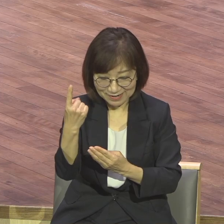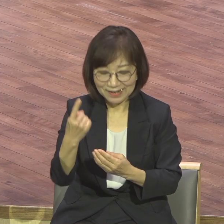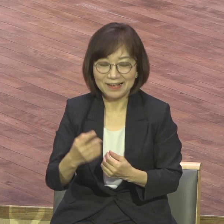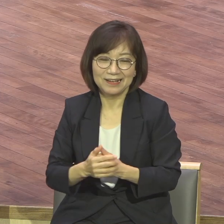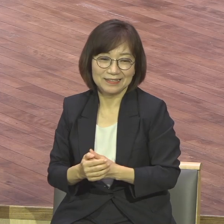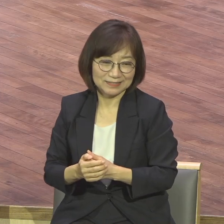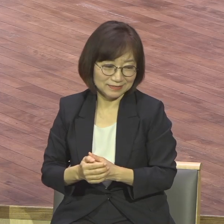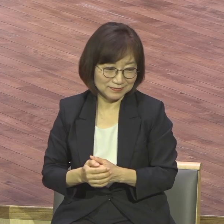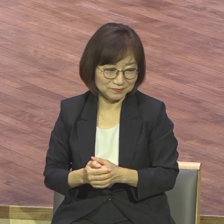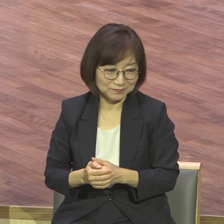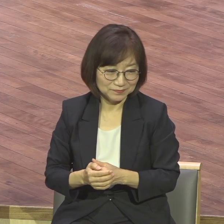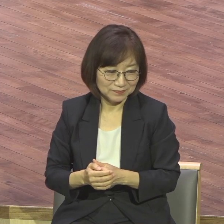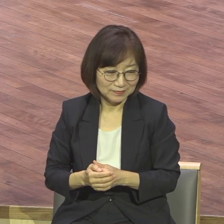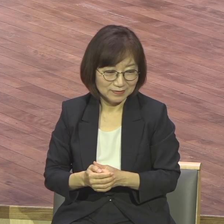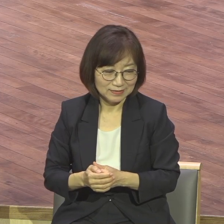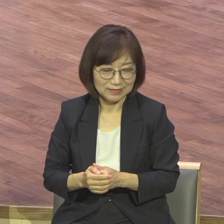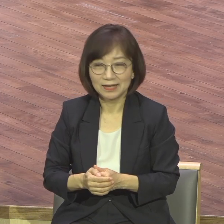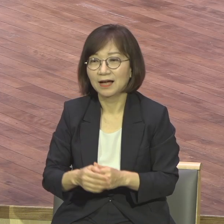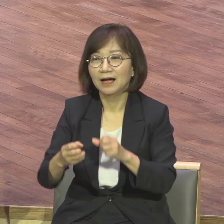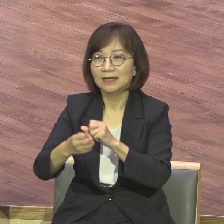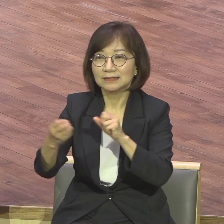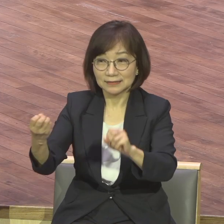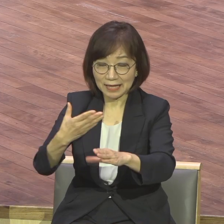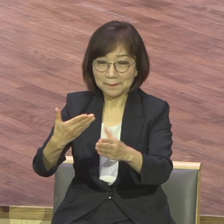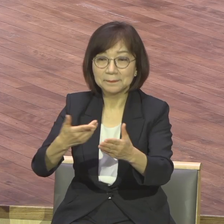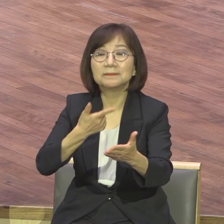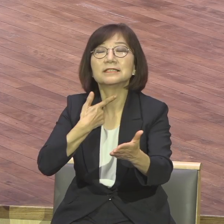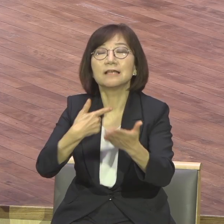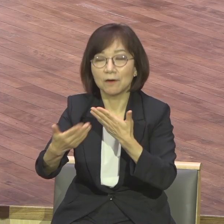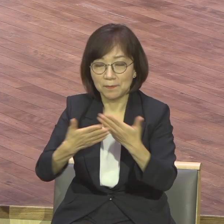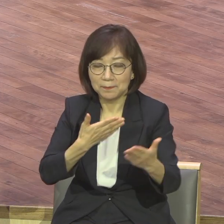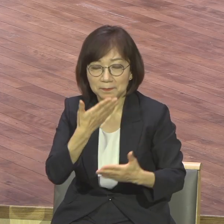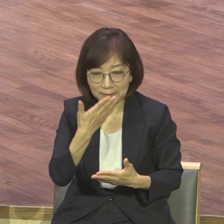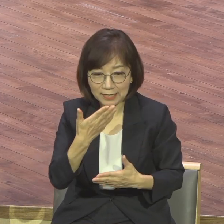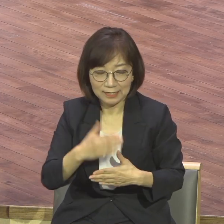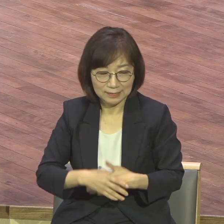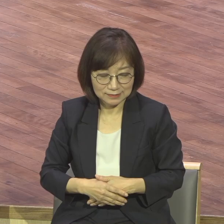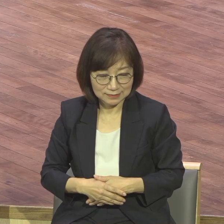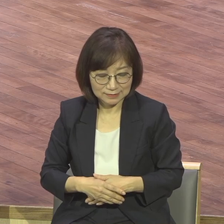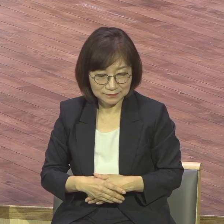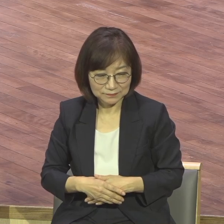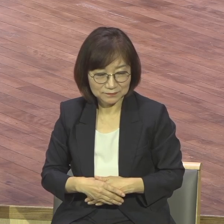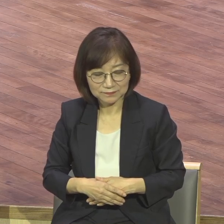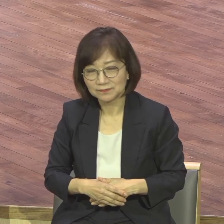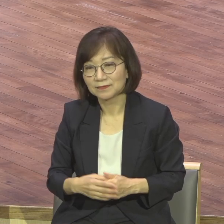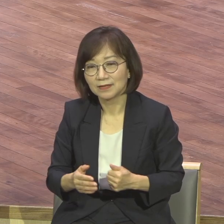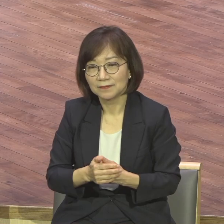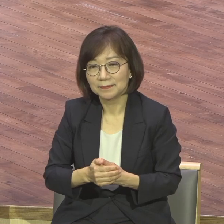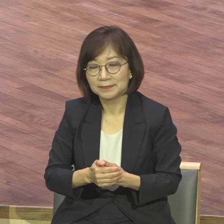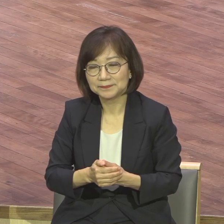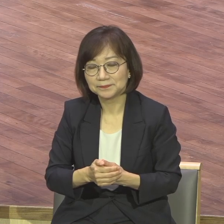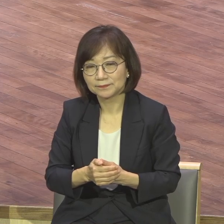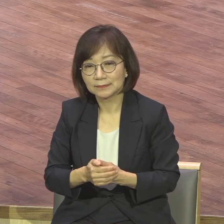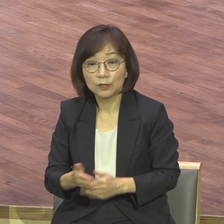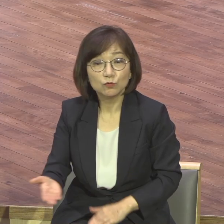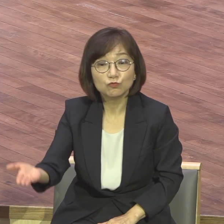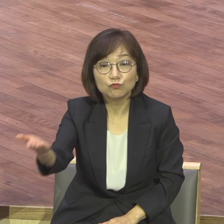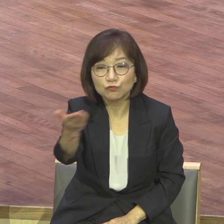응답을 맛볼 수 있다라는 거예요 그래서 영계의 모든 성도들은요 이런 한몸